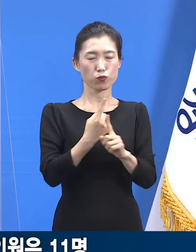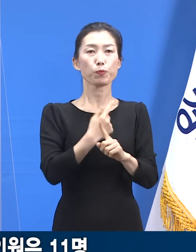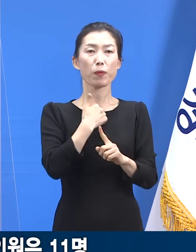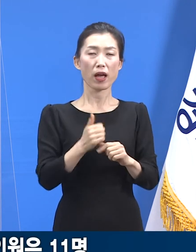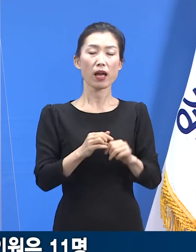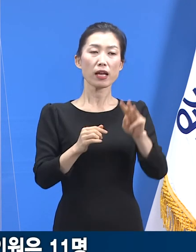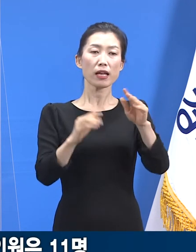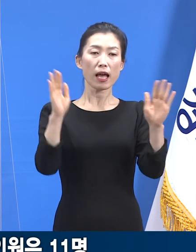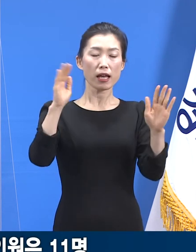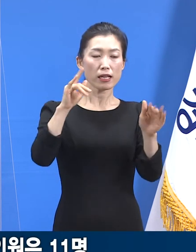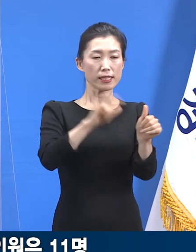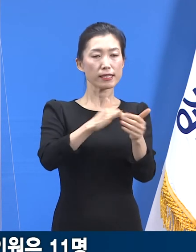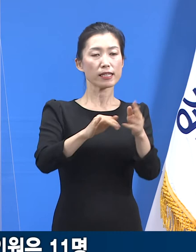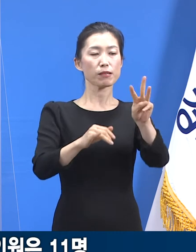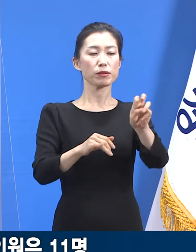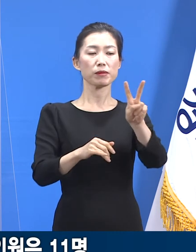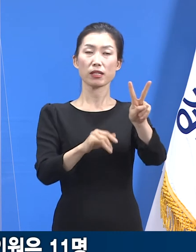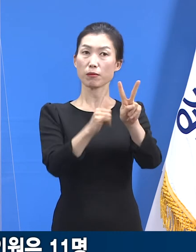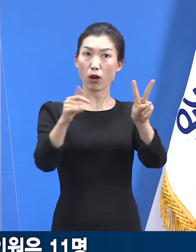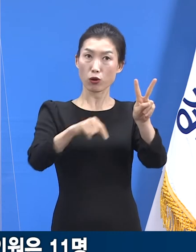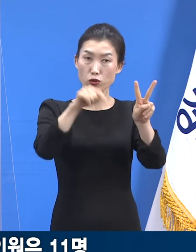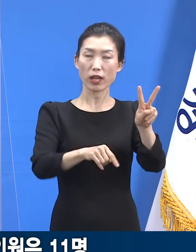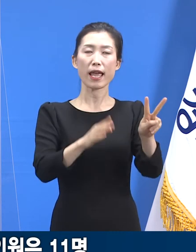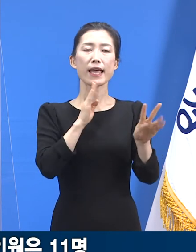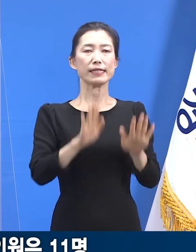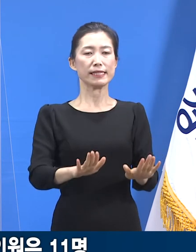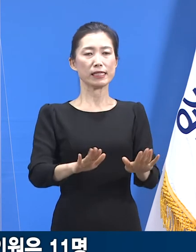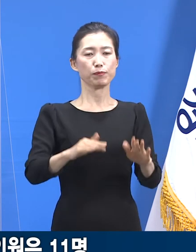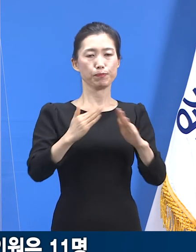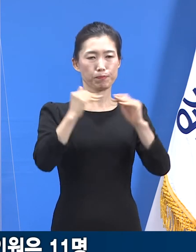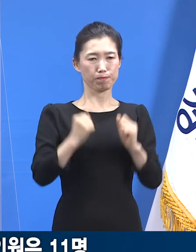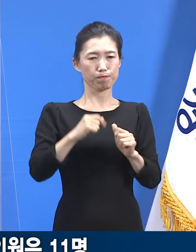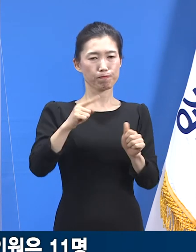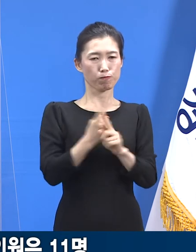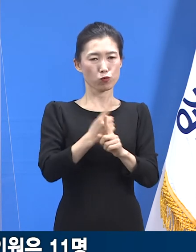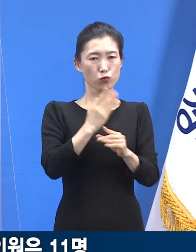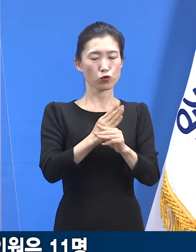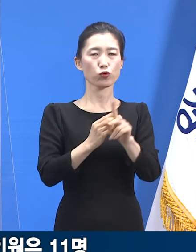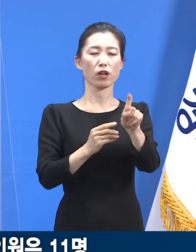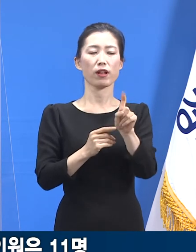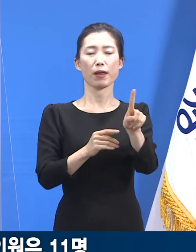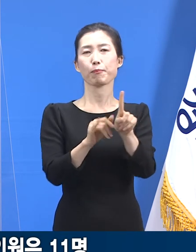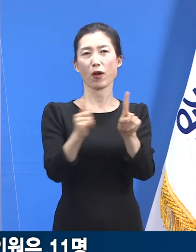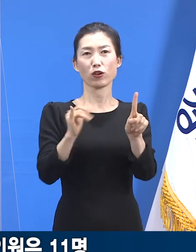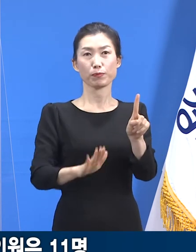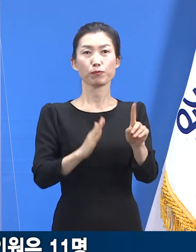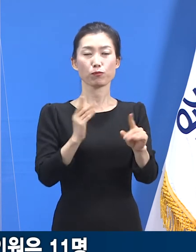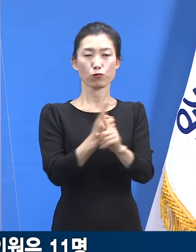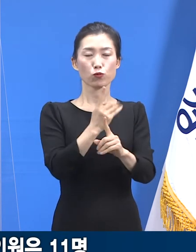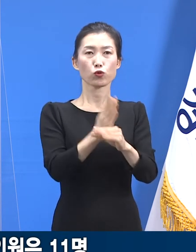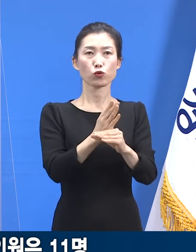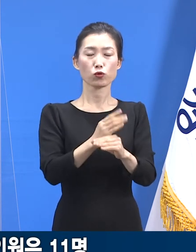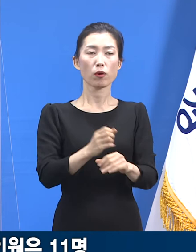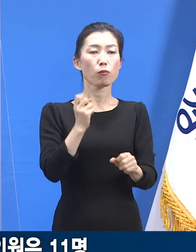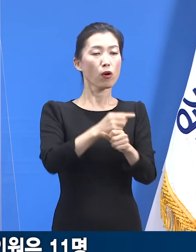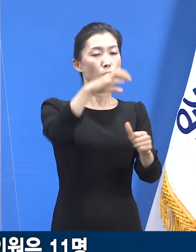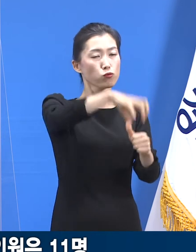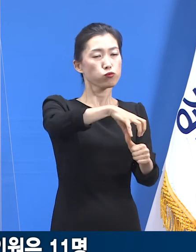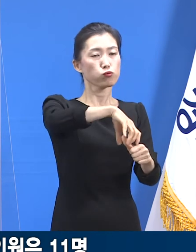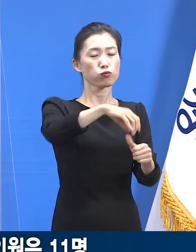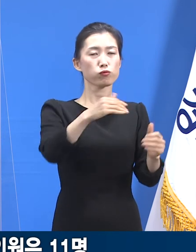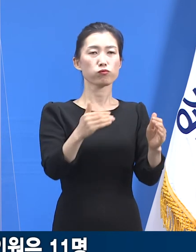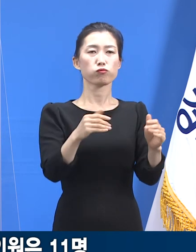이용자 중에서 4월 1일 현재 자가치료가 진행 중인 인원은 11명입니다. 격리 기간이 끝나 자가치료가